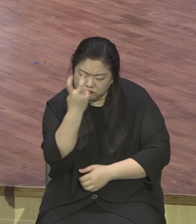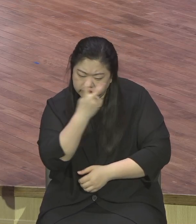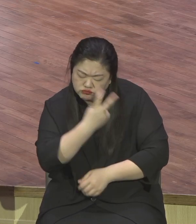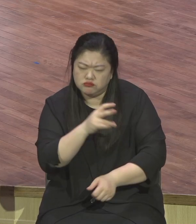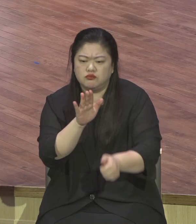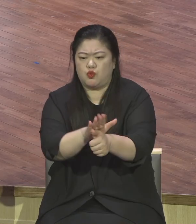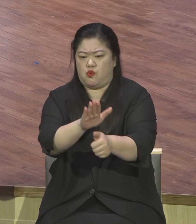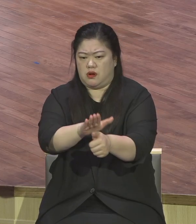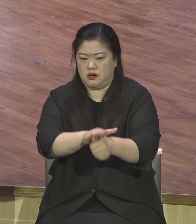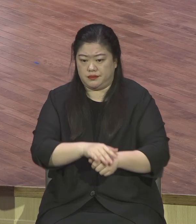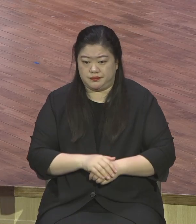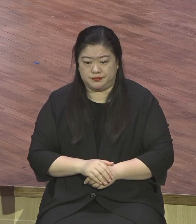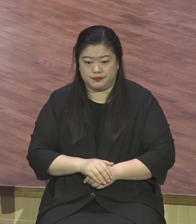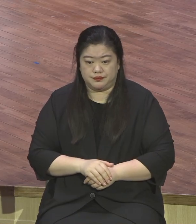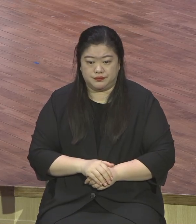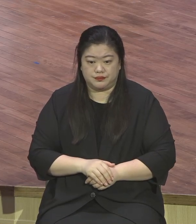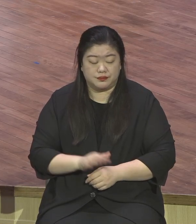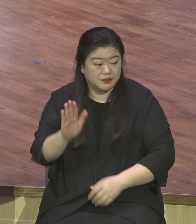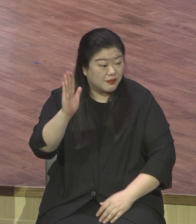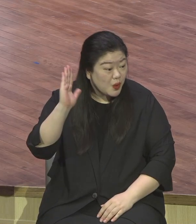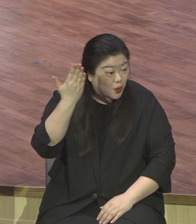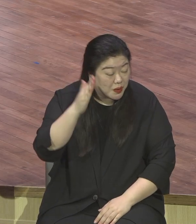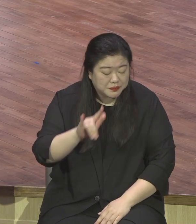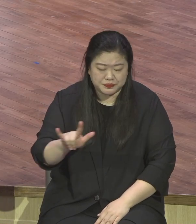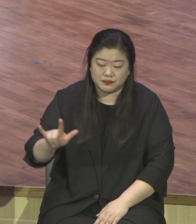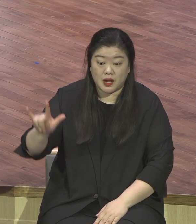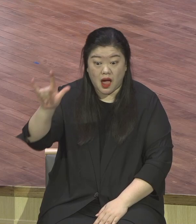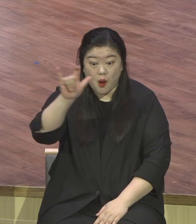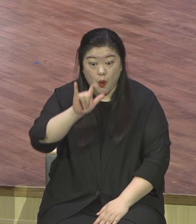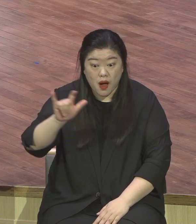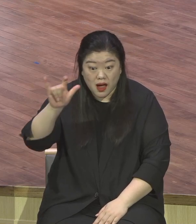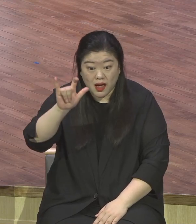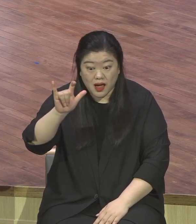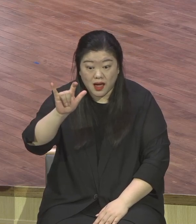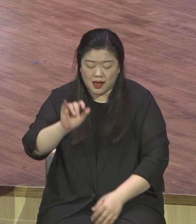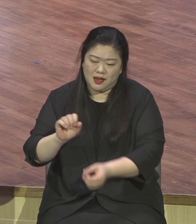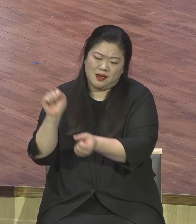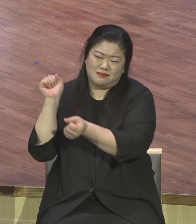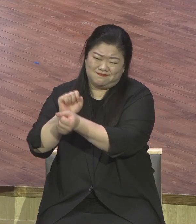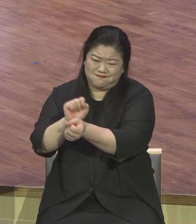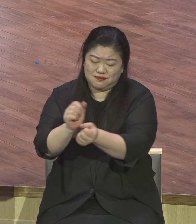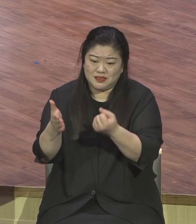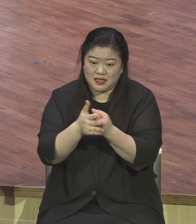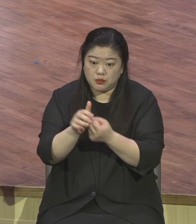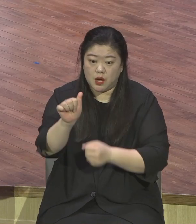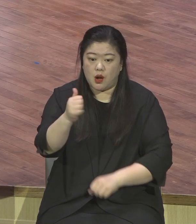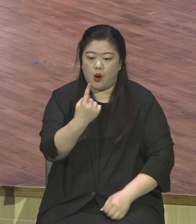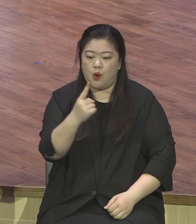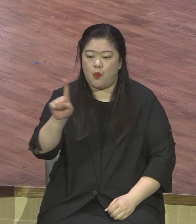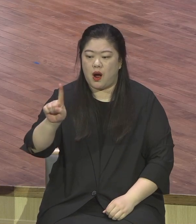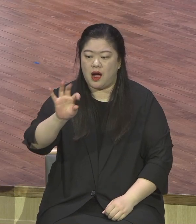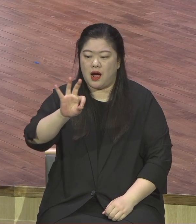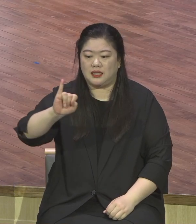코로나가요 여러분 화이자를 1차 2차 다 받고도 다 1차 2차 받으면 끝났잖아요